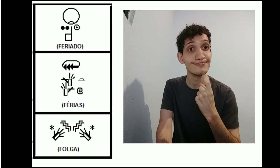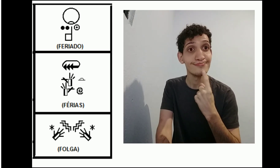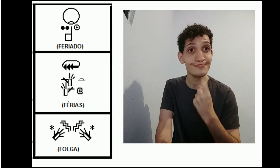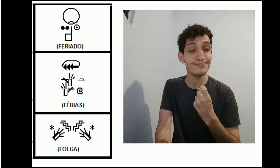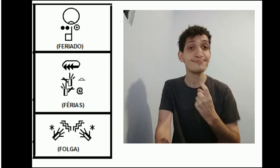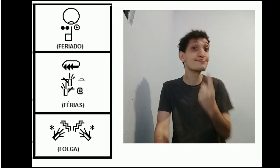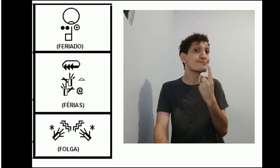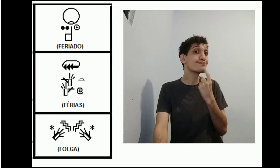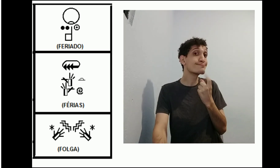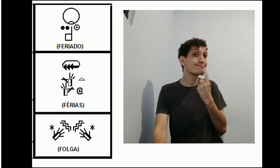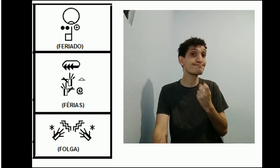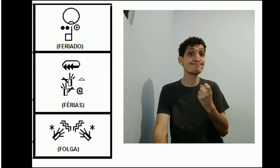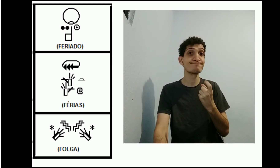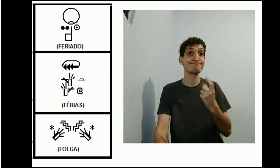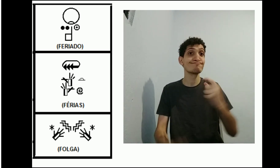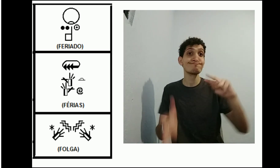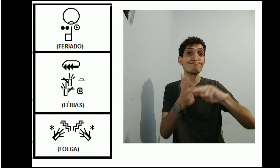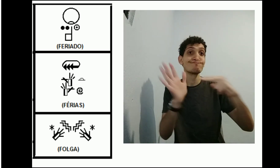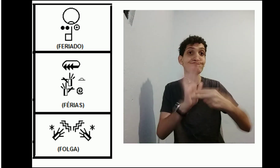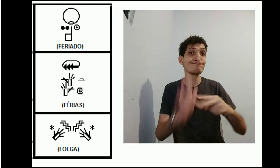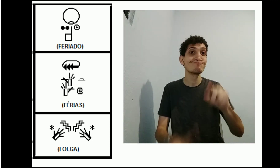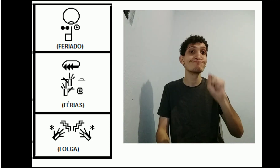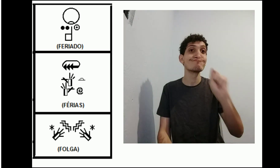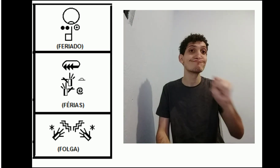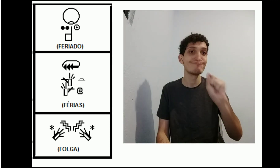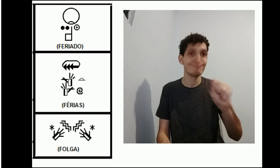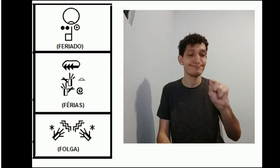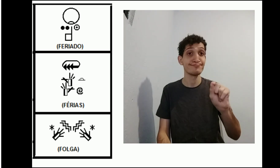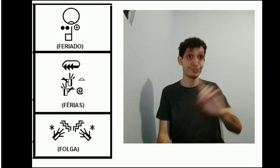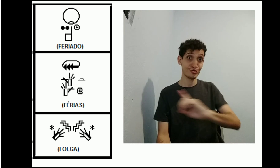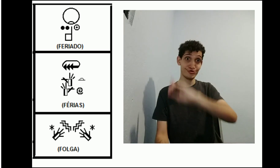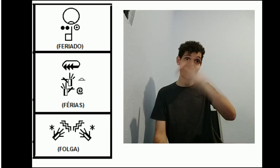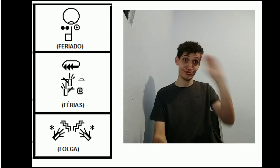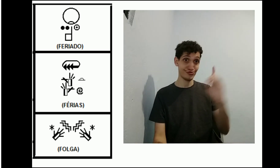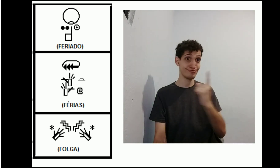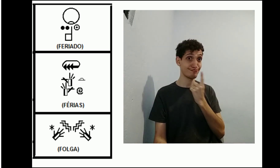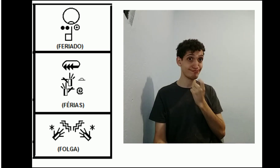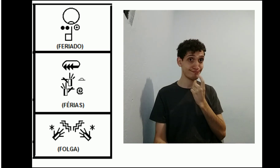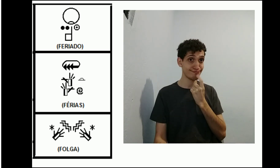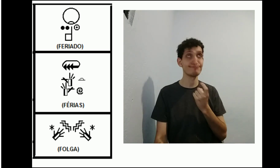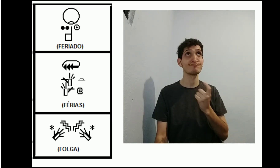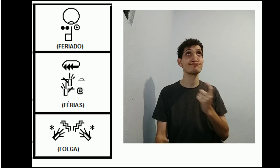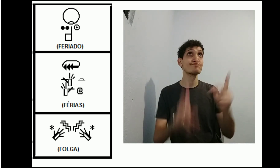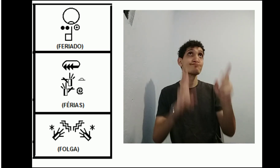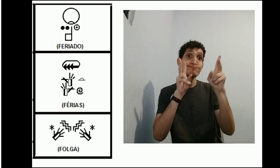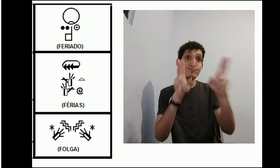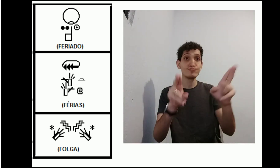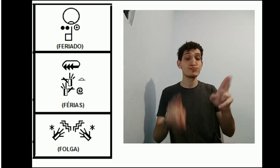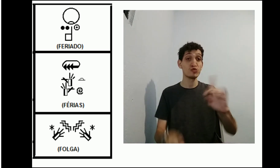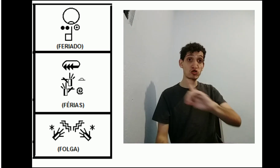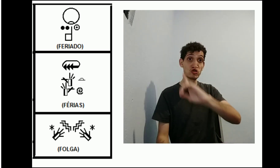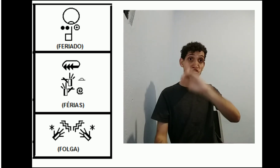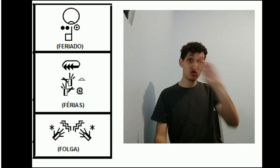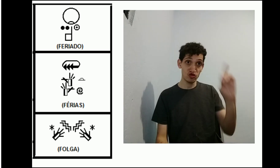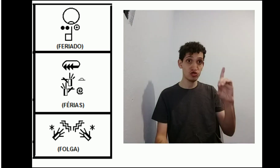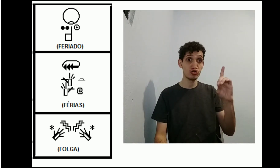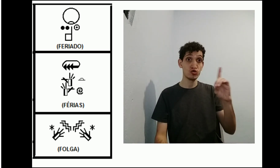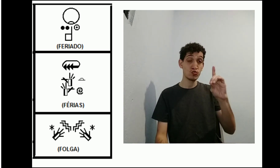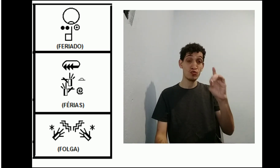Periado. Periado. Significa, é verdade. O dia de periado é igual um